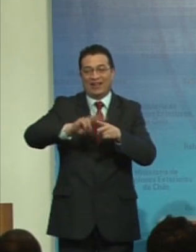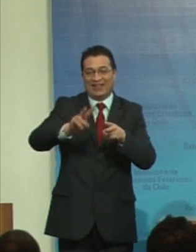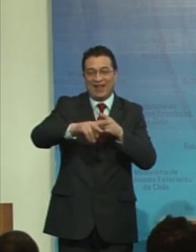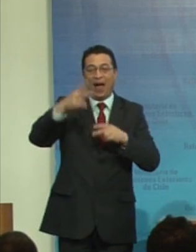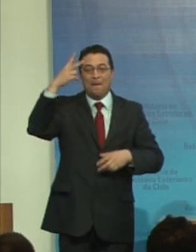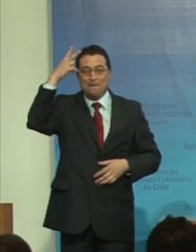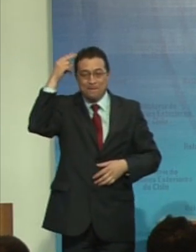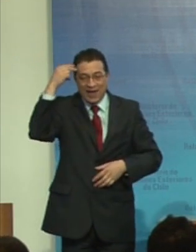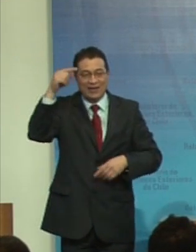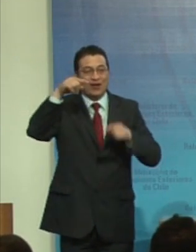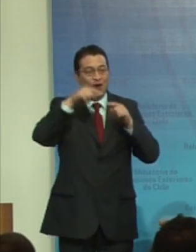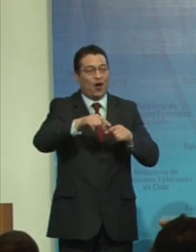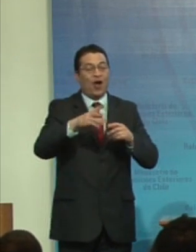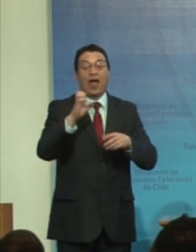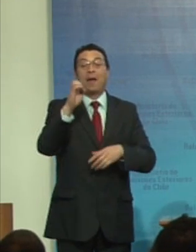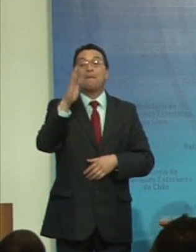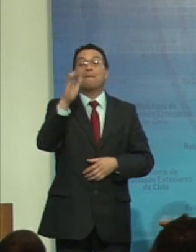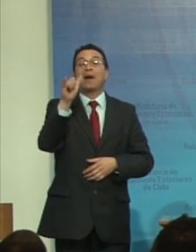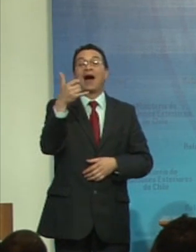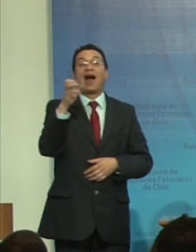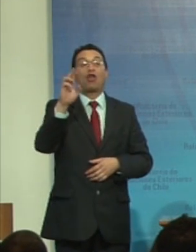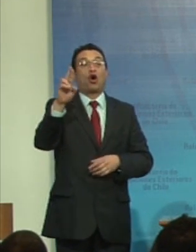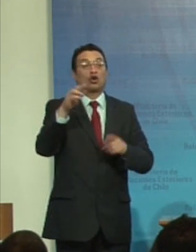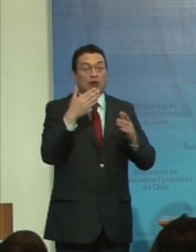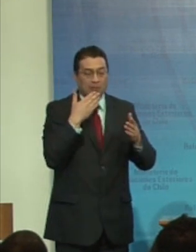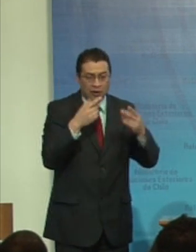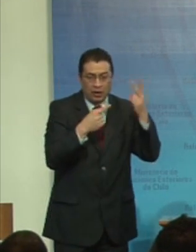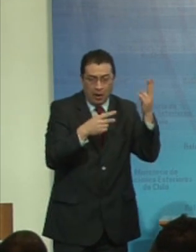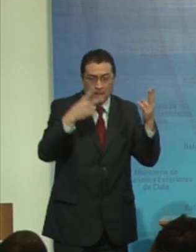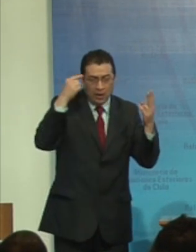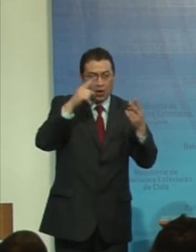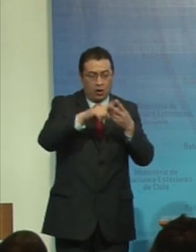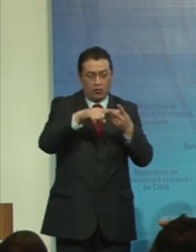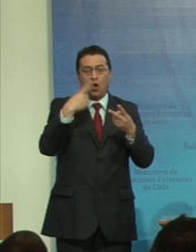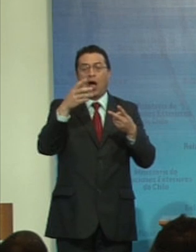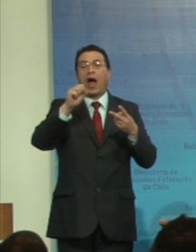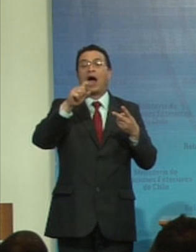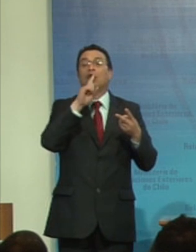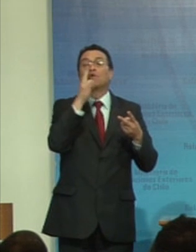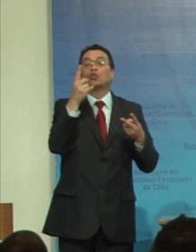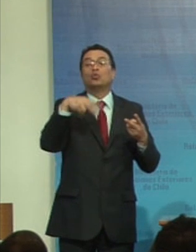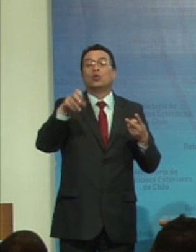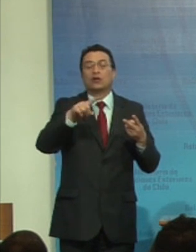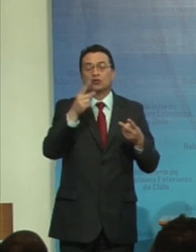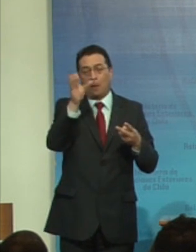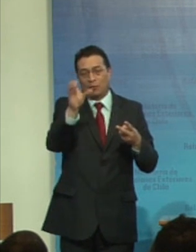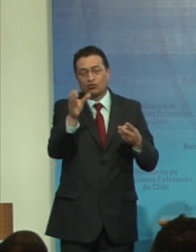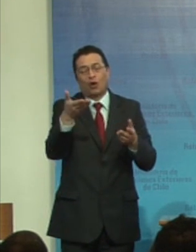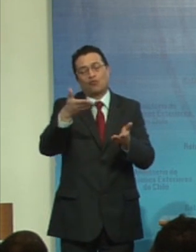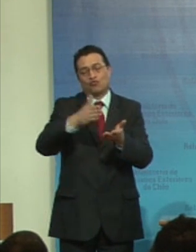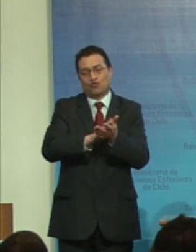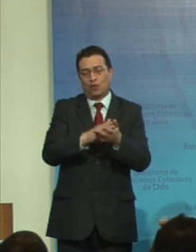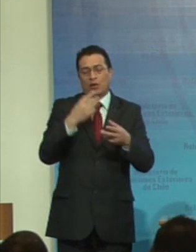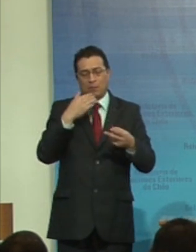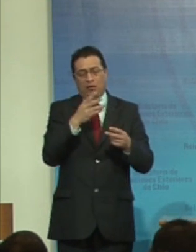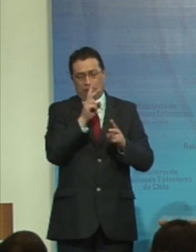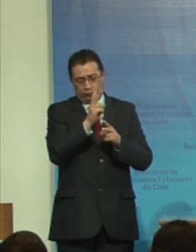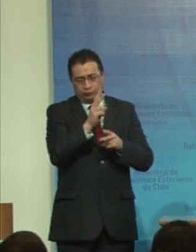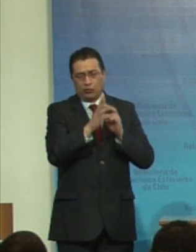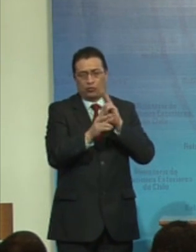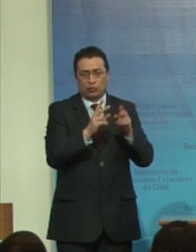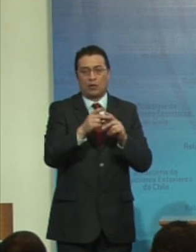con el embajador Luis Alfonso de Alba, cómo olvidar a Maru Antunes, que falleció, también